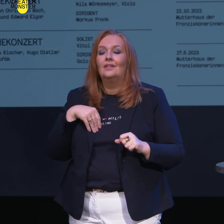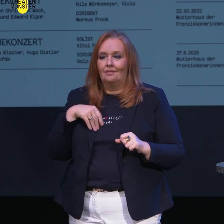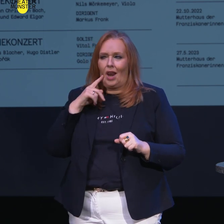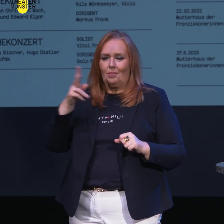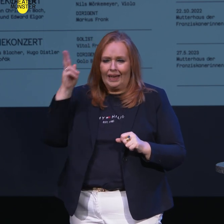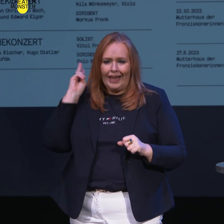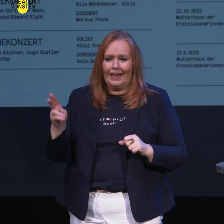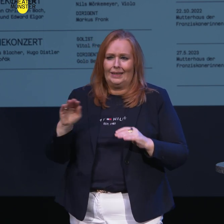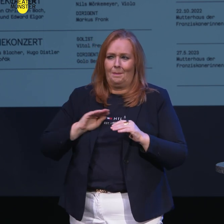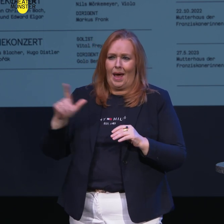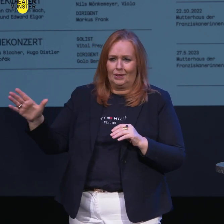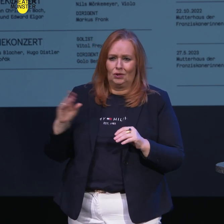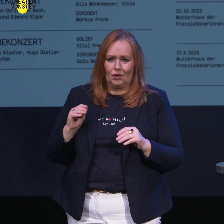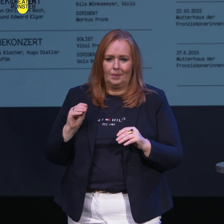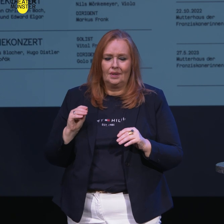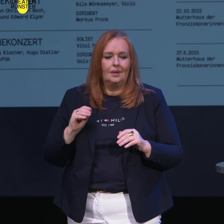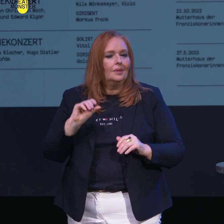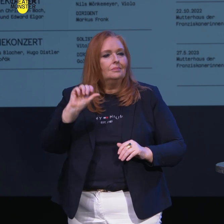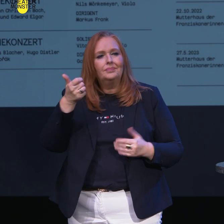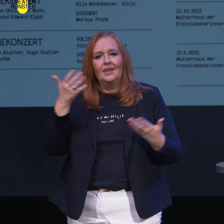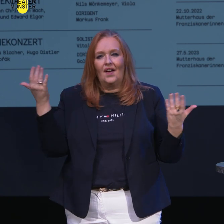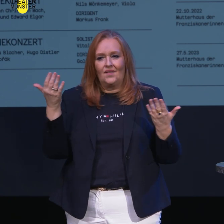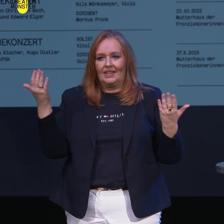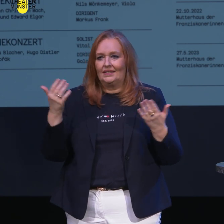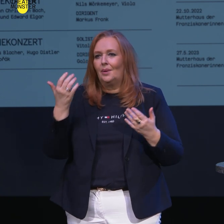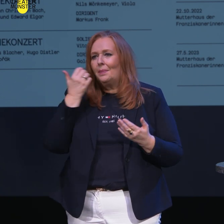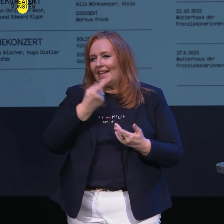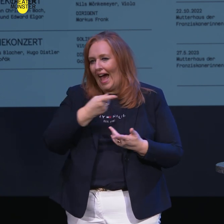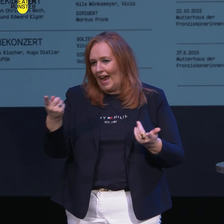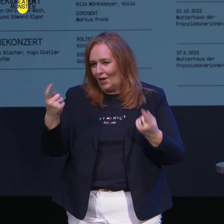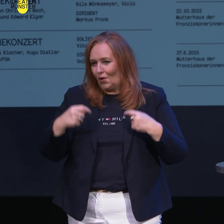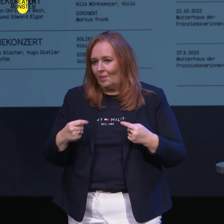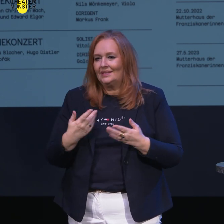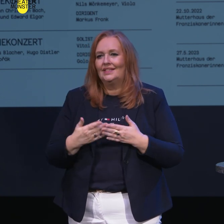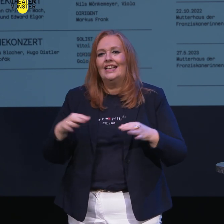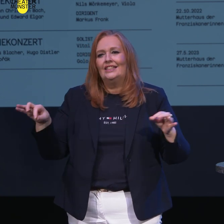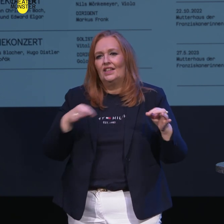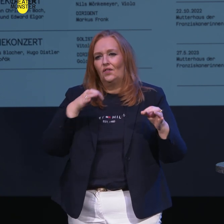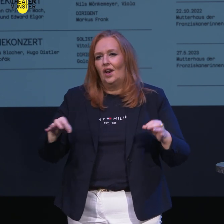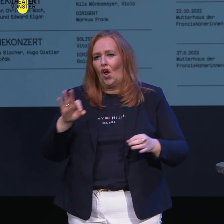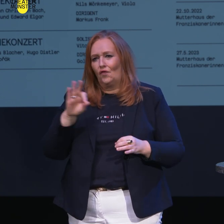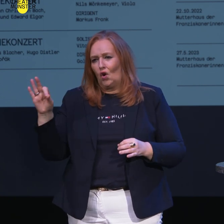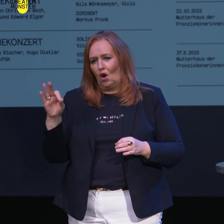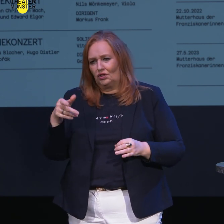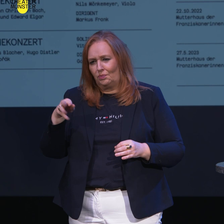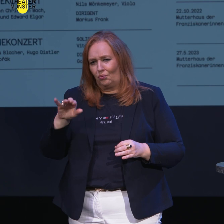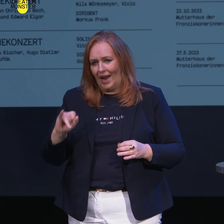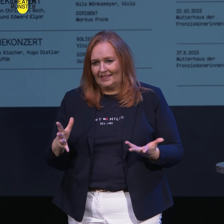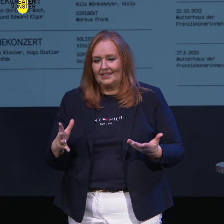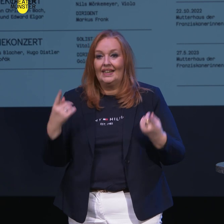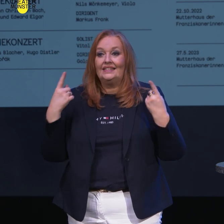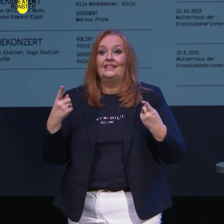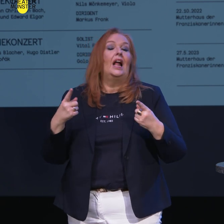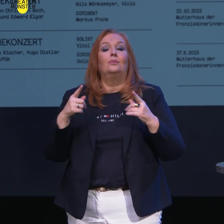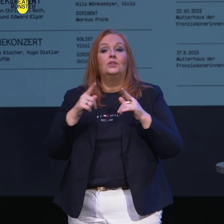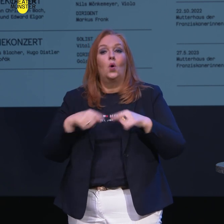richtigen Partner gefunden zu haben. Vor allem aber bitte ich alle zu kommen wegen der Sinfonie von Florence Price. Florence Price ist eine